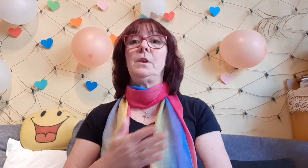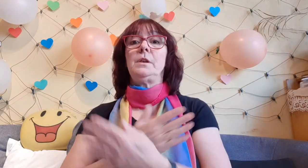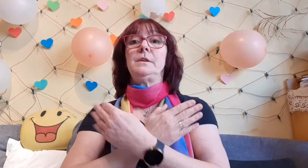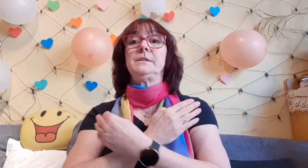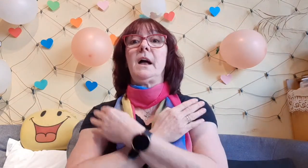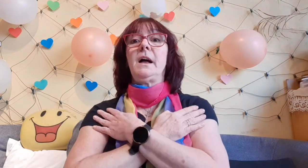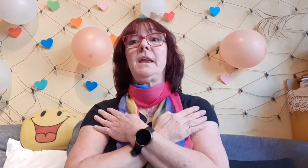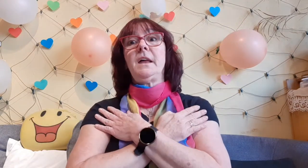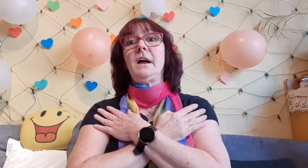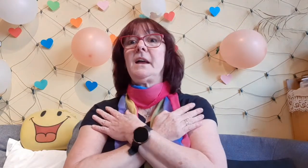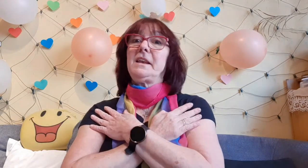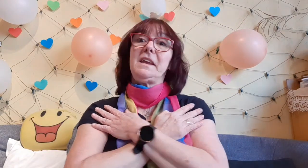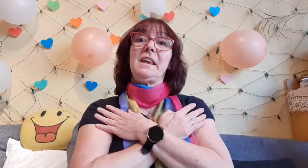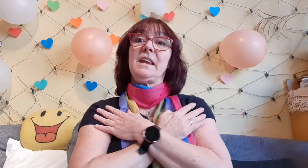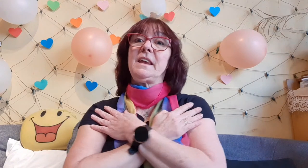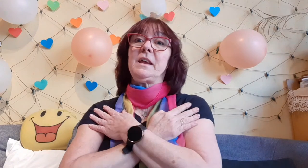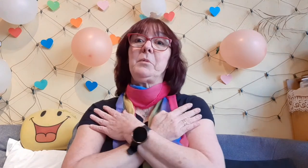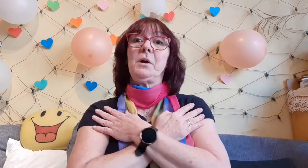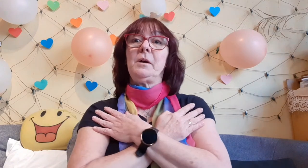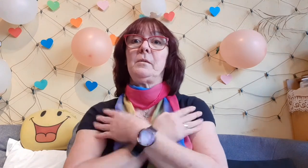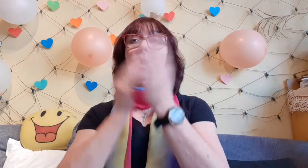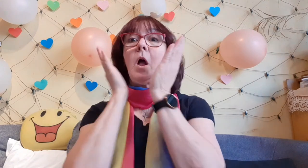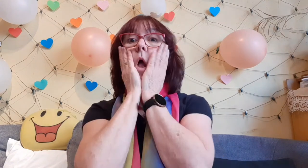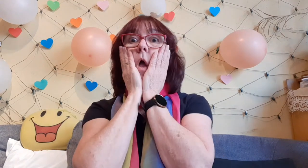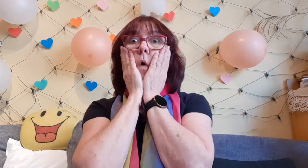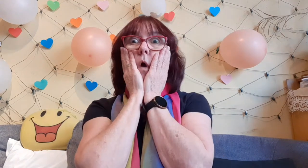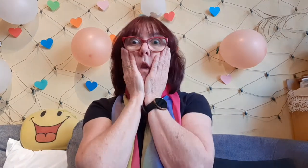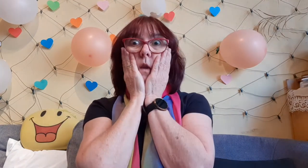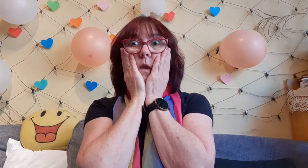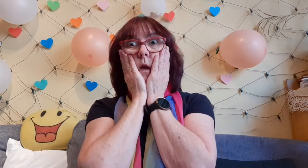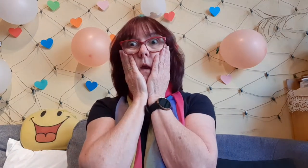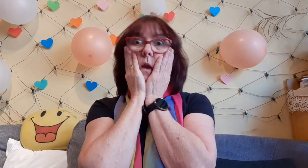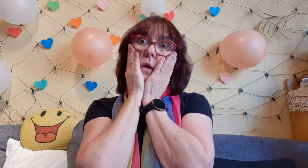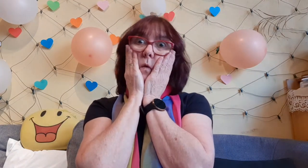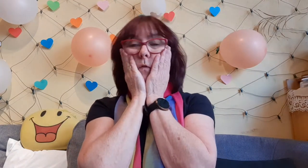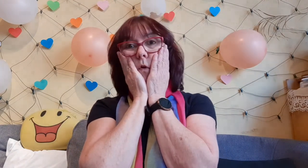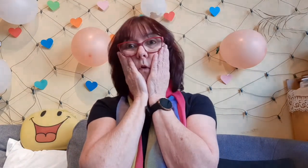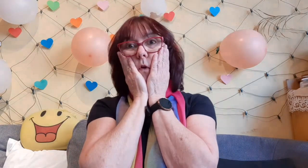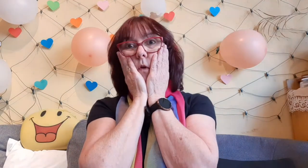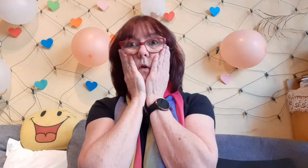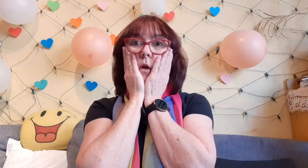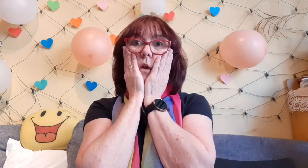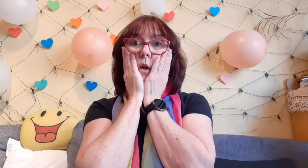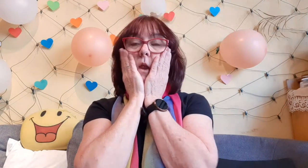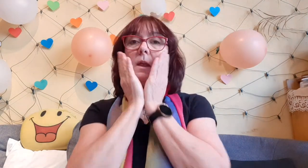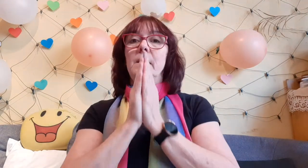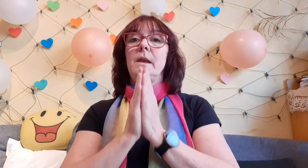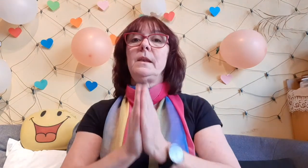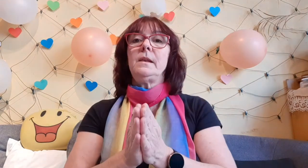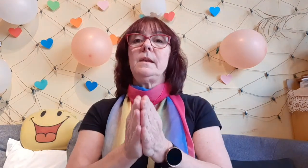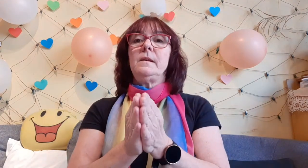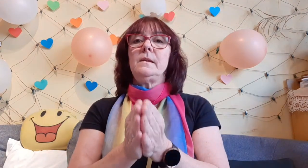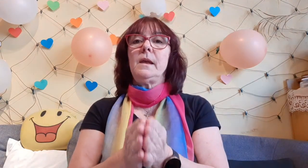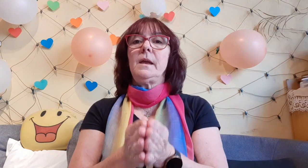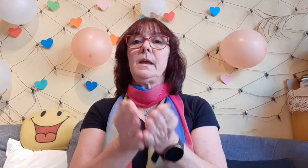seiner Liebe, von seinen Wunden. In der